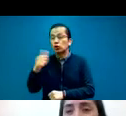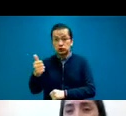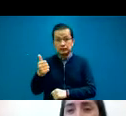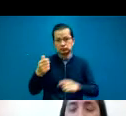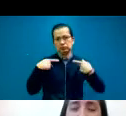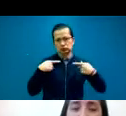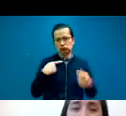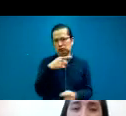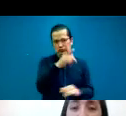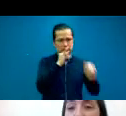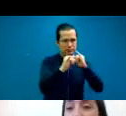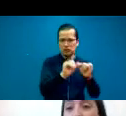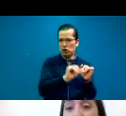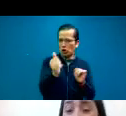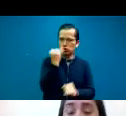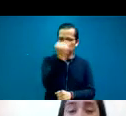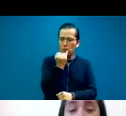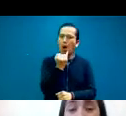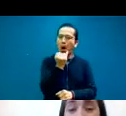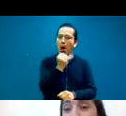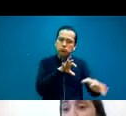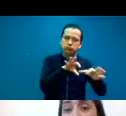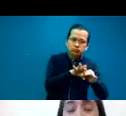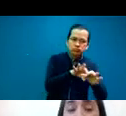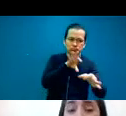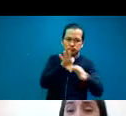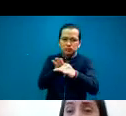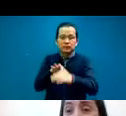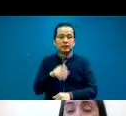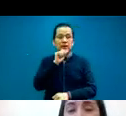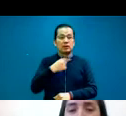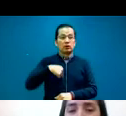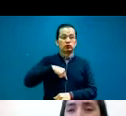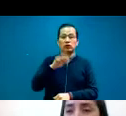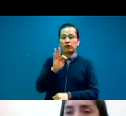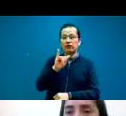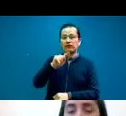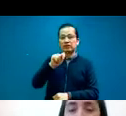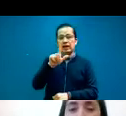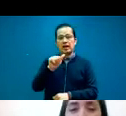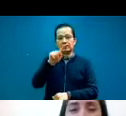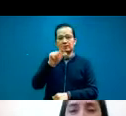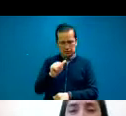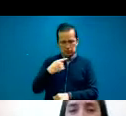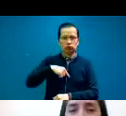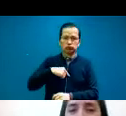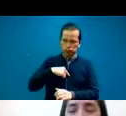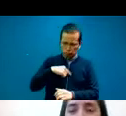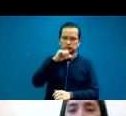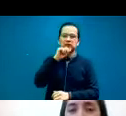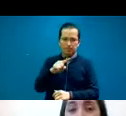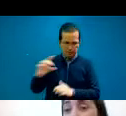lenguas, a vincularnos con, por ejemplo, con Fitlatan, somos miembros invitados de Fitlatan,